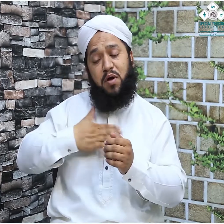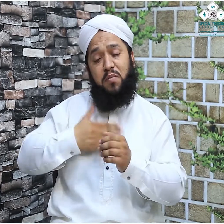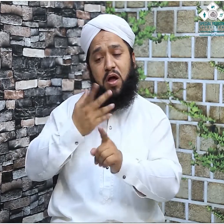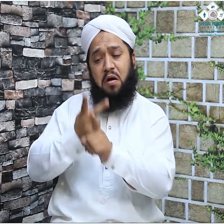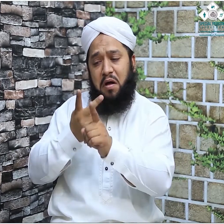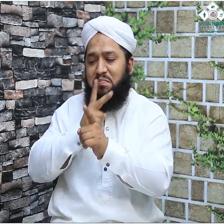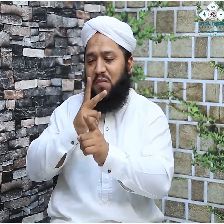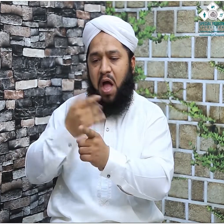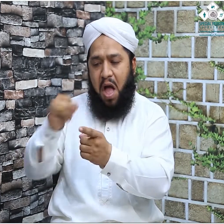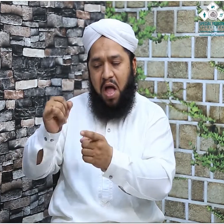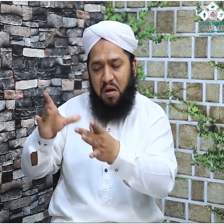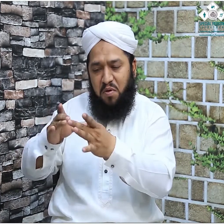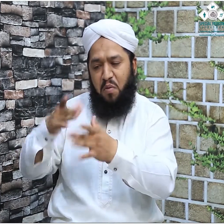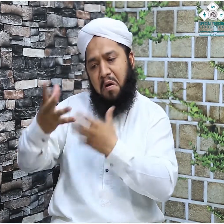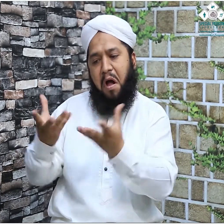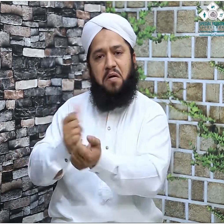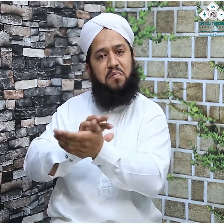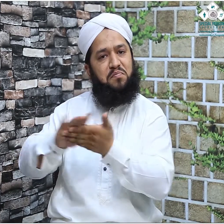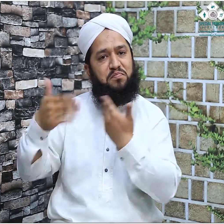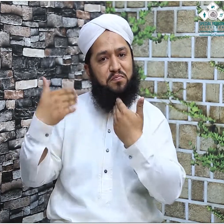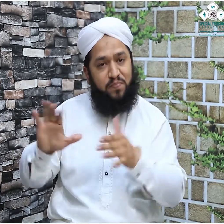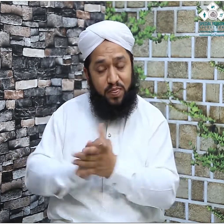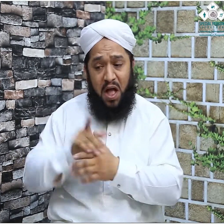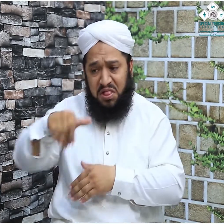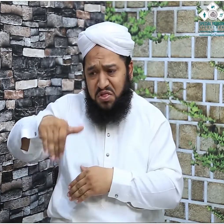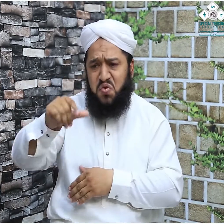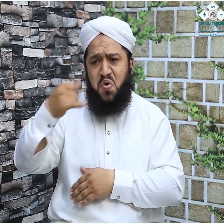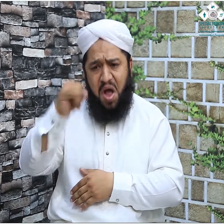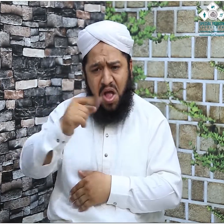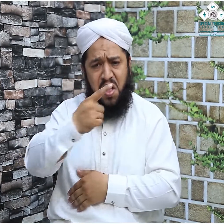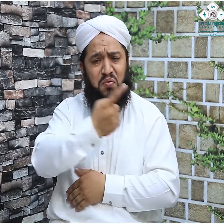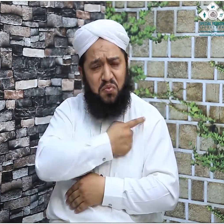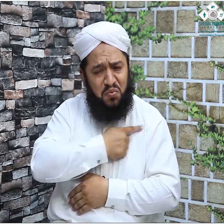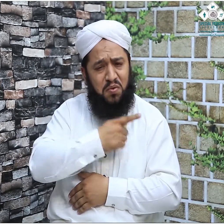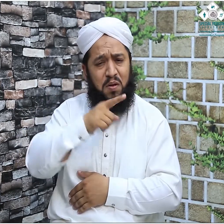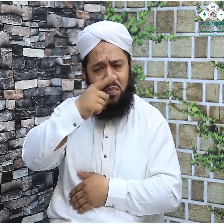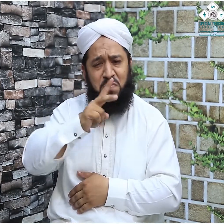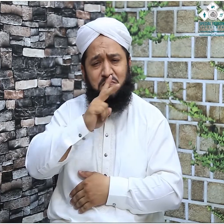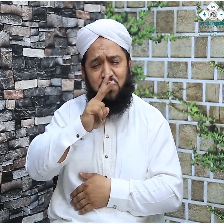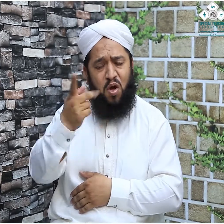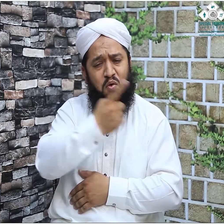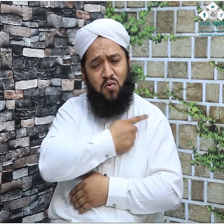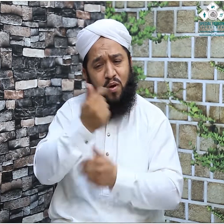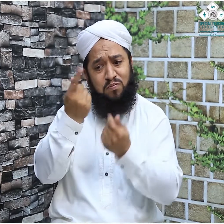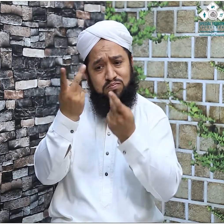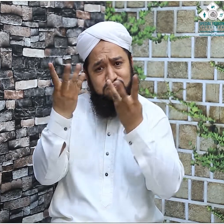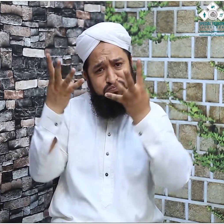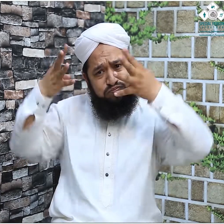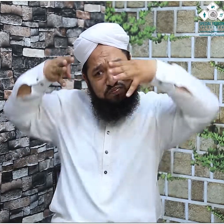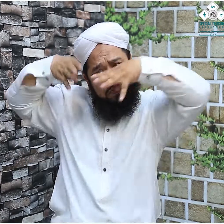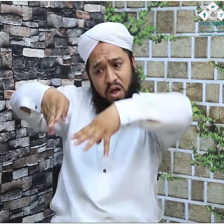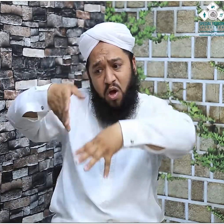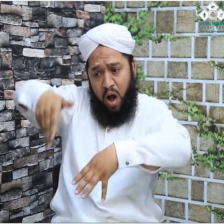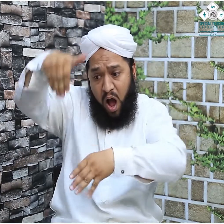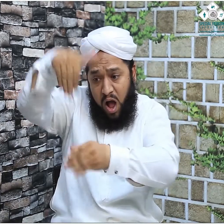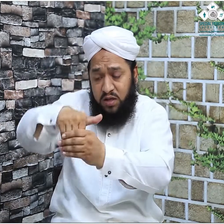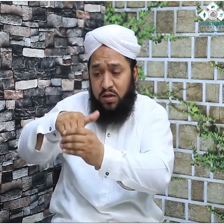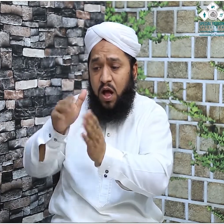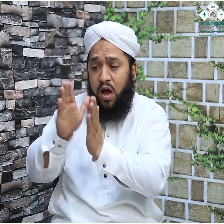بدترین تعلیمات کی ایک جھلک ایک ہائلائٹ یہ تھی کہ ان کو سکھایا جاتا تھا کہ تمہارے مخالفین کا جو تم سے اگینسٹ ہیں ان